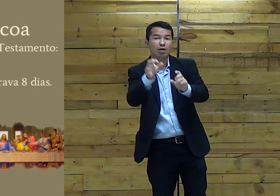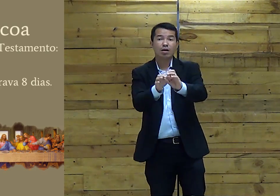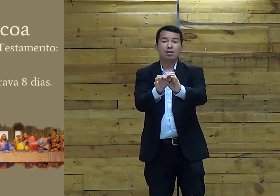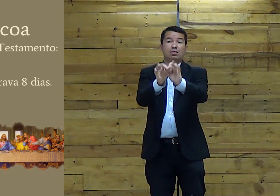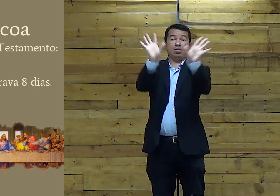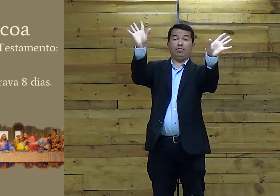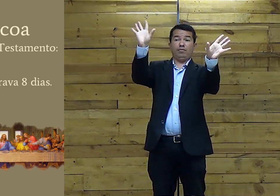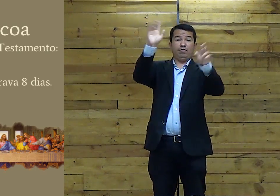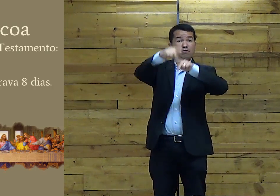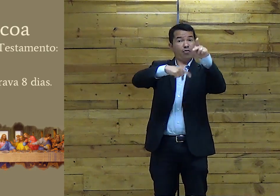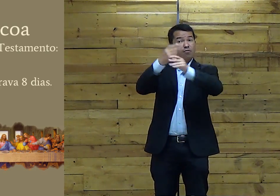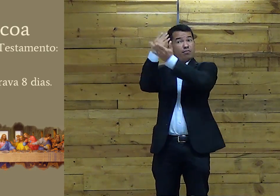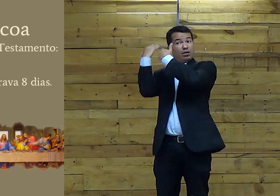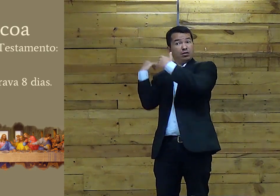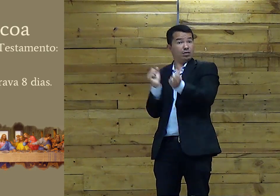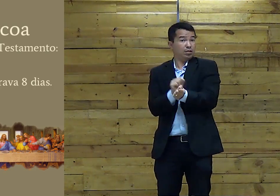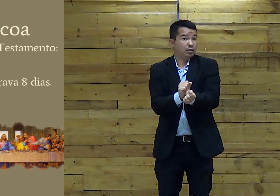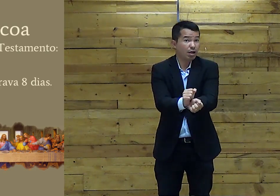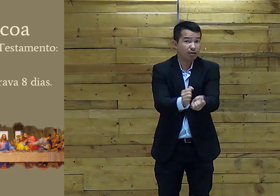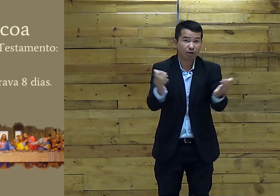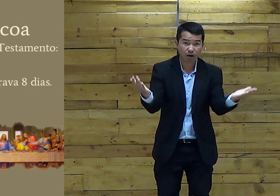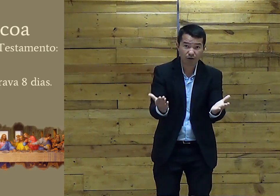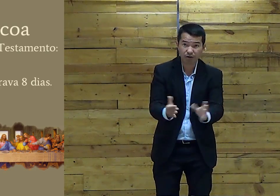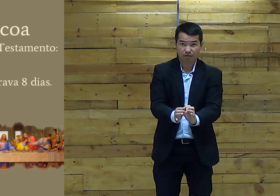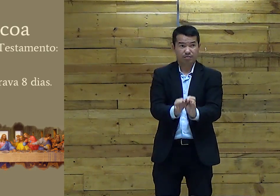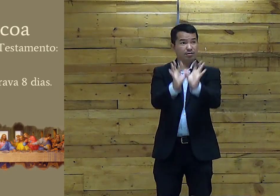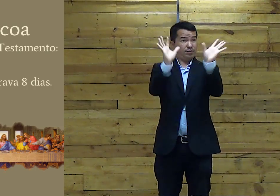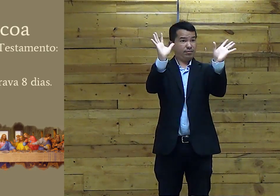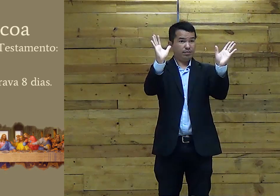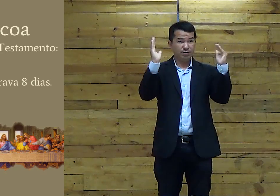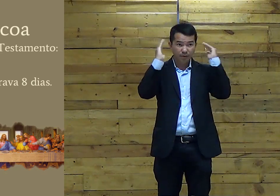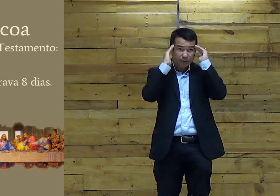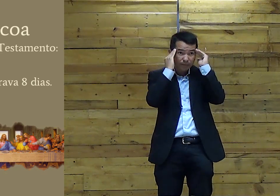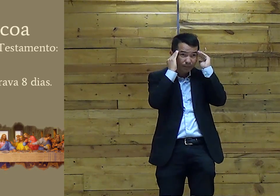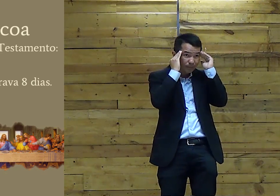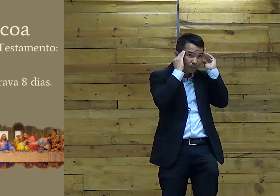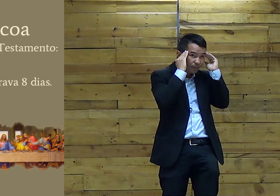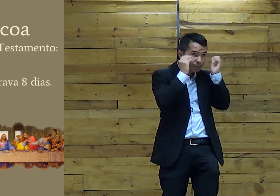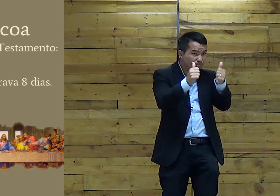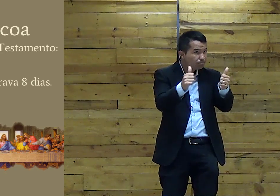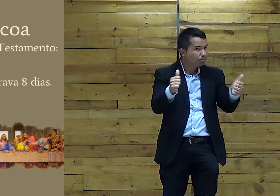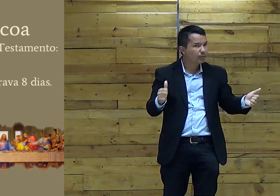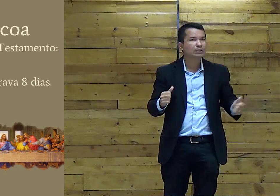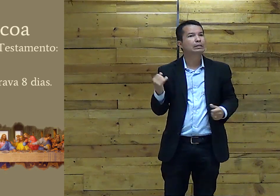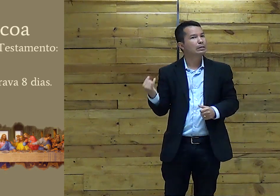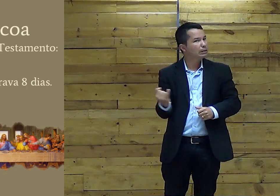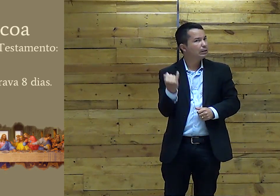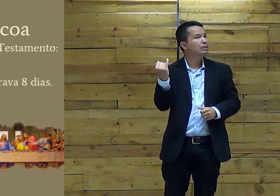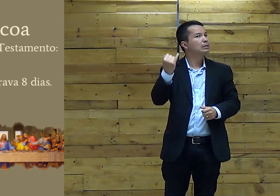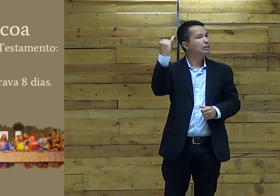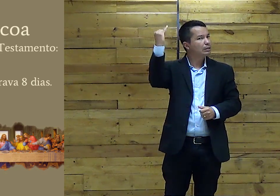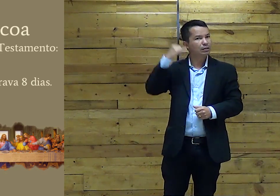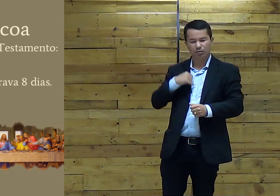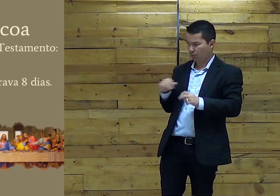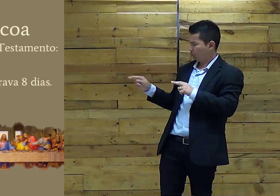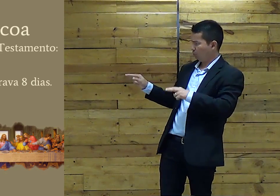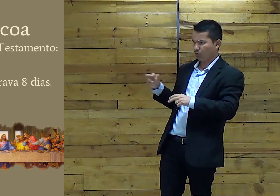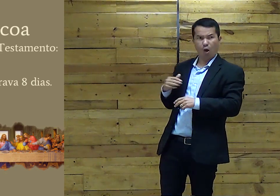Ensinando As pessoas A respeito Da liberdade Que eles tiveram Na Páscoa Conseguem me entender? Como é